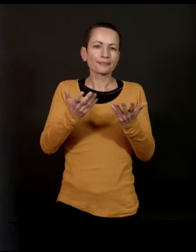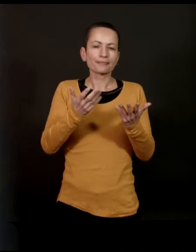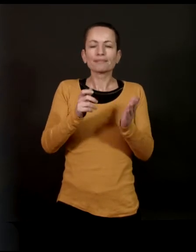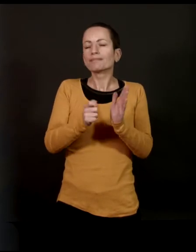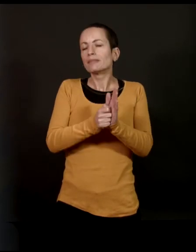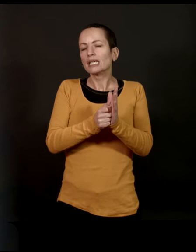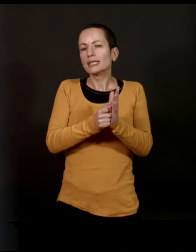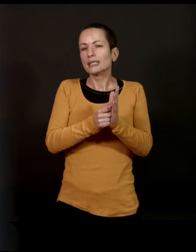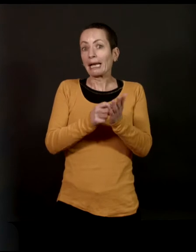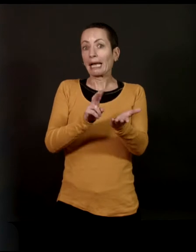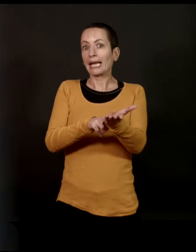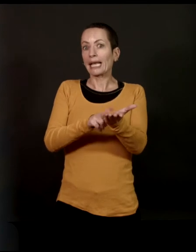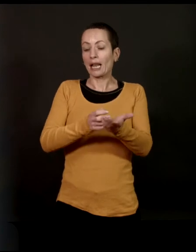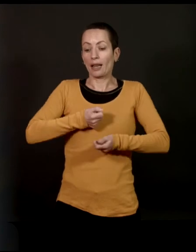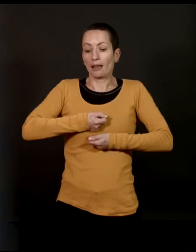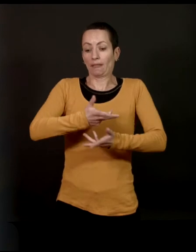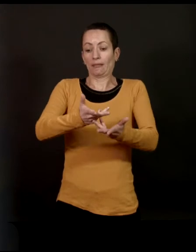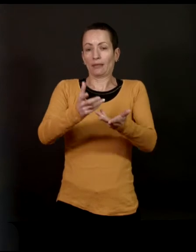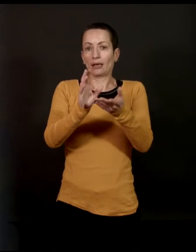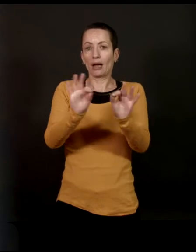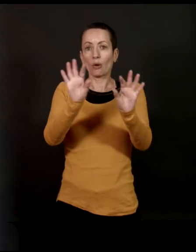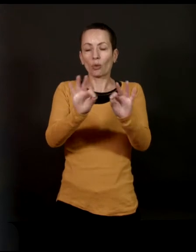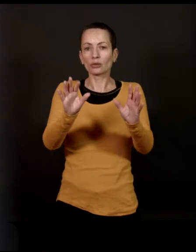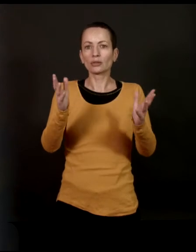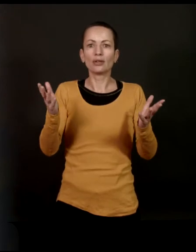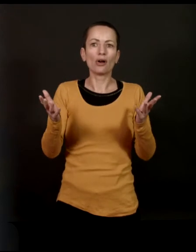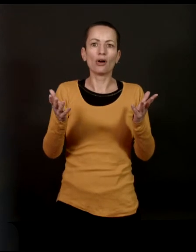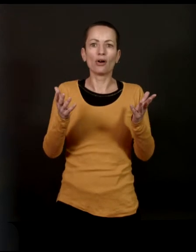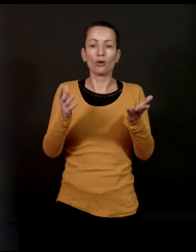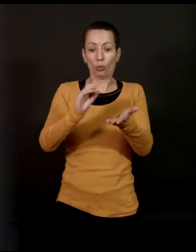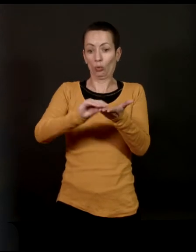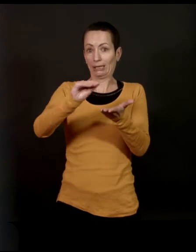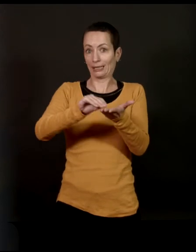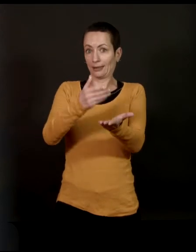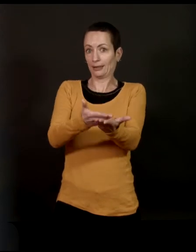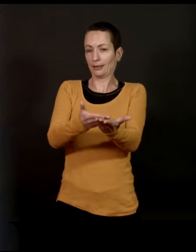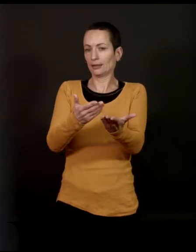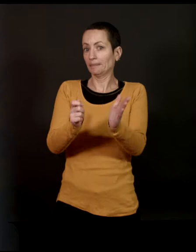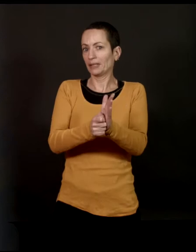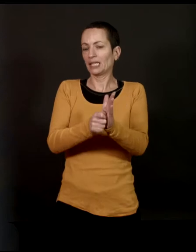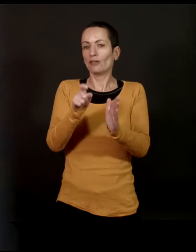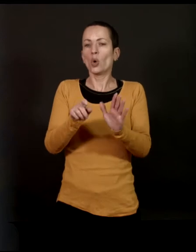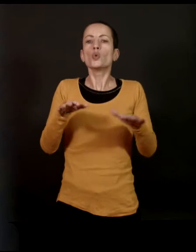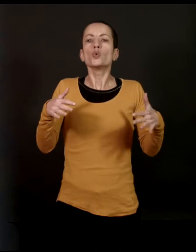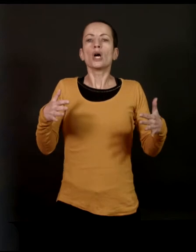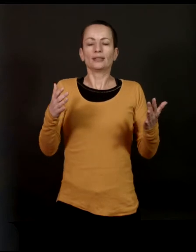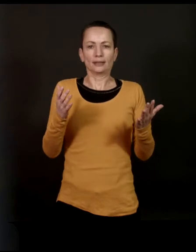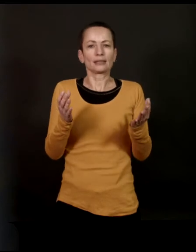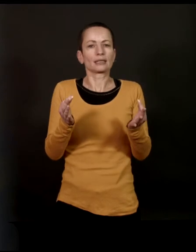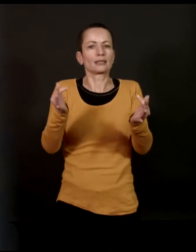dès lors qu'on parle du réel et qu'on écrit dessus, on y va sur la pointe des pieds. Et ça, c'est une